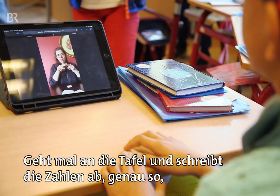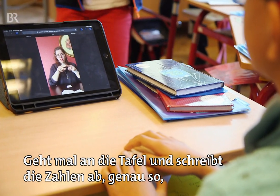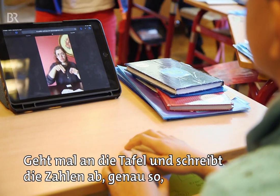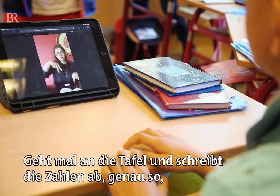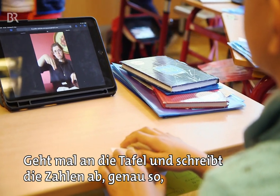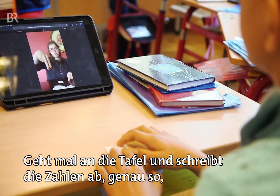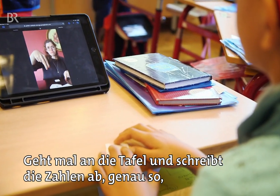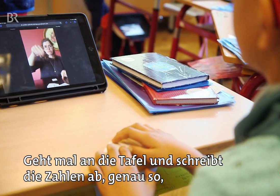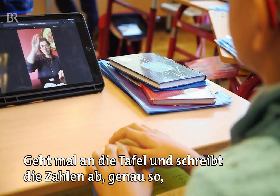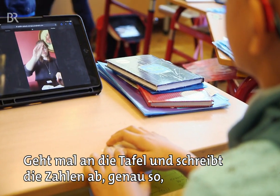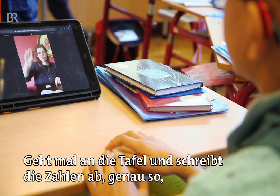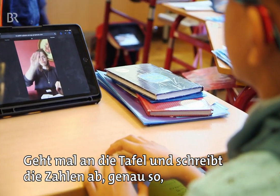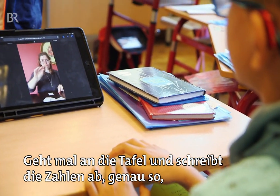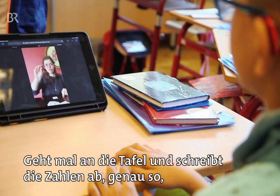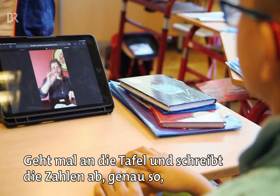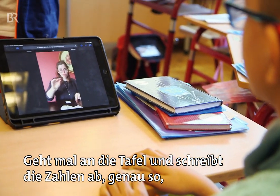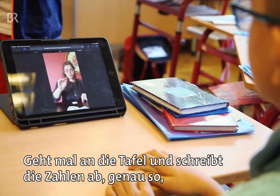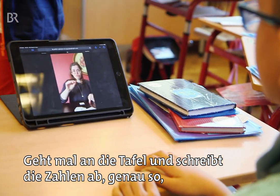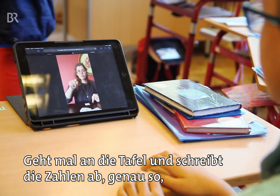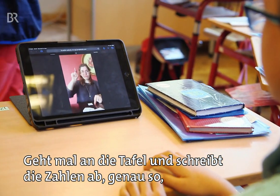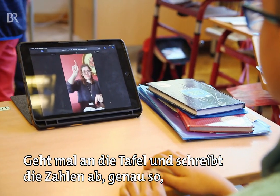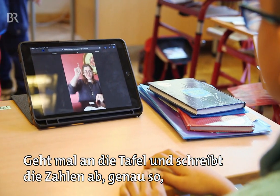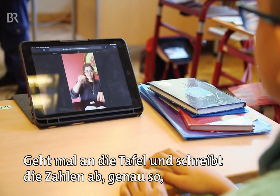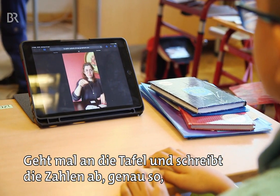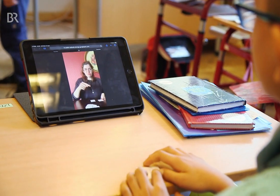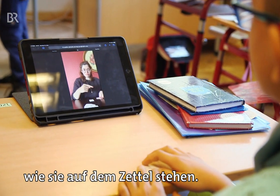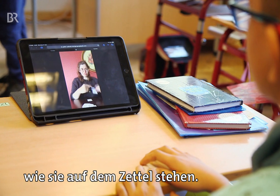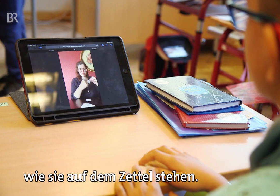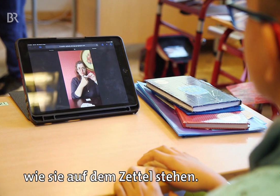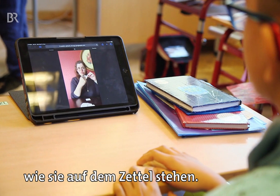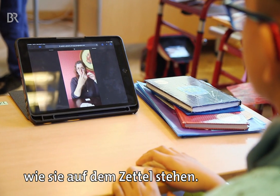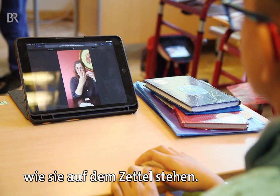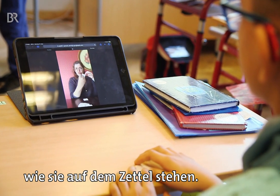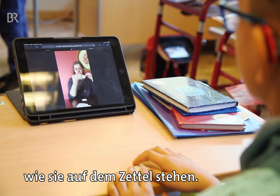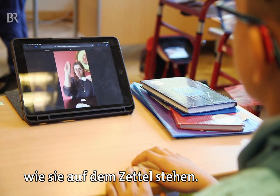Geht an die Tafel und schreibt die Zahlen ab. Genau so, wie sie auf dem Zettel stehen.